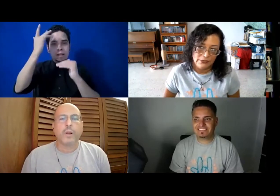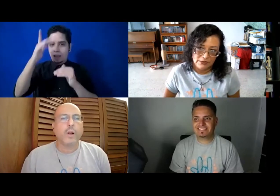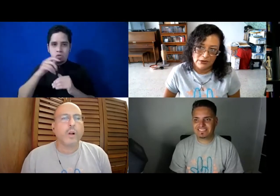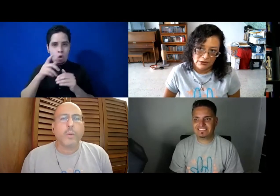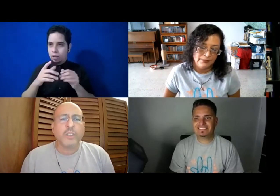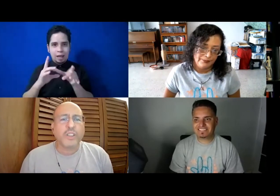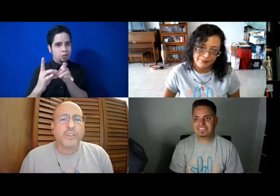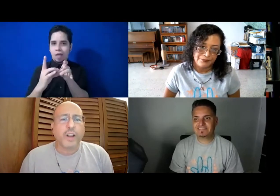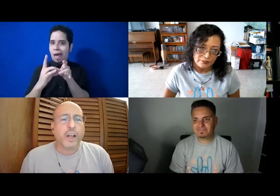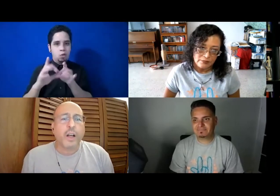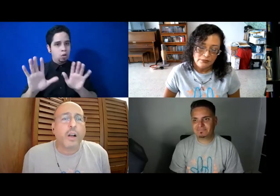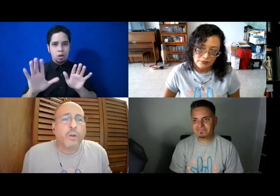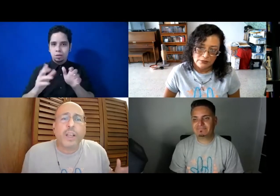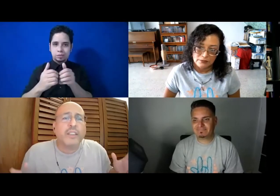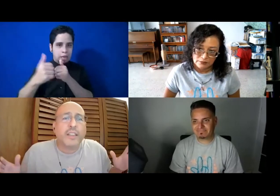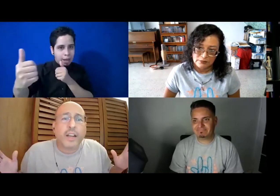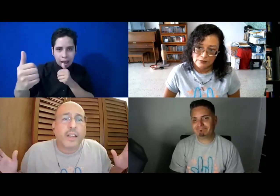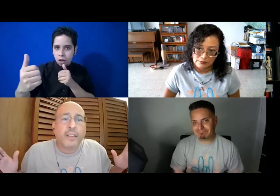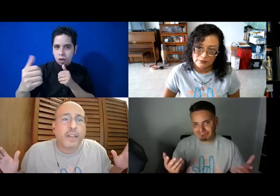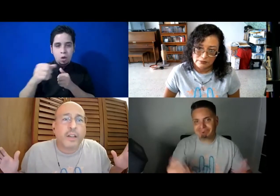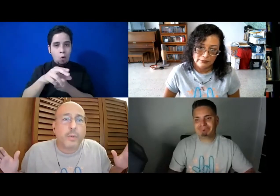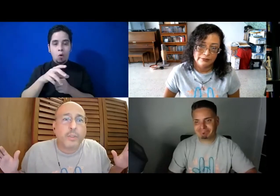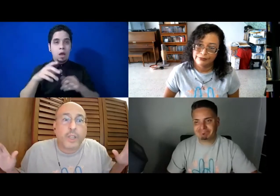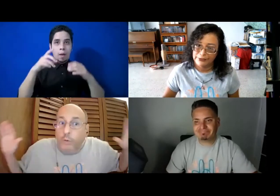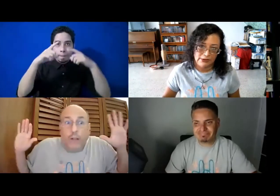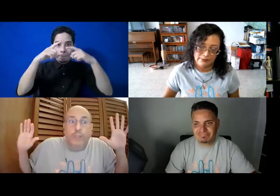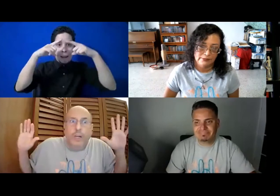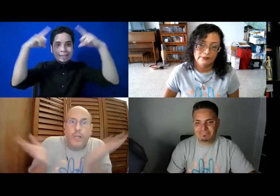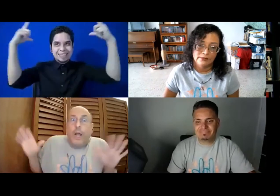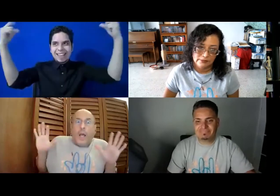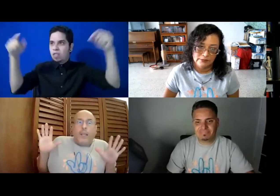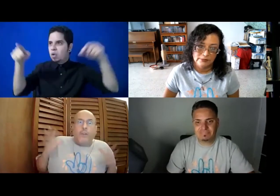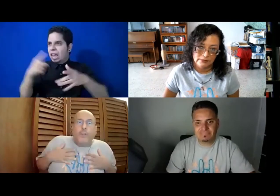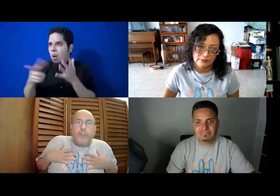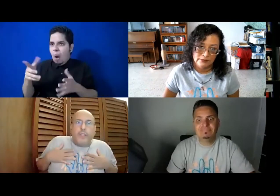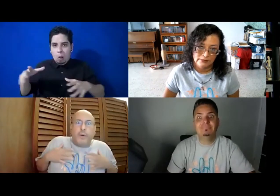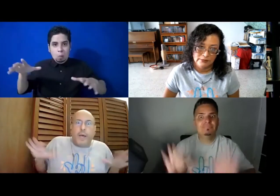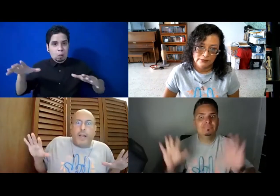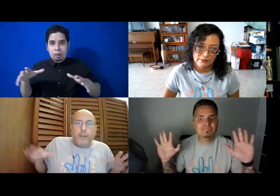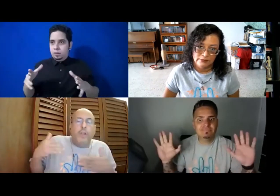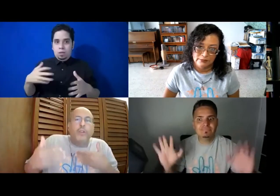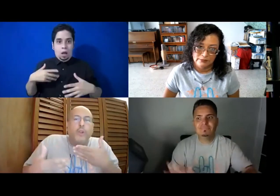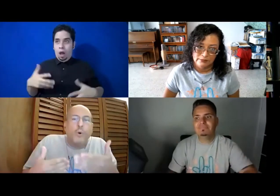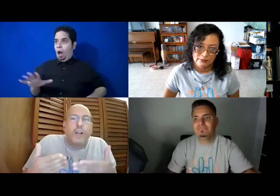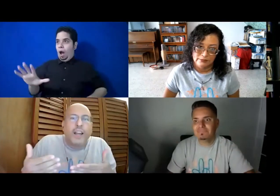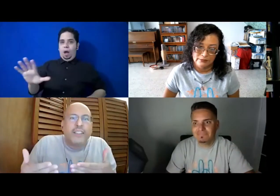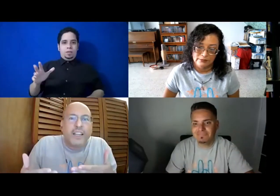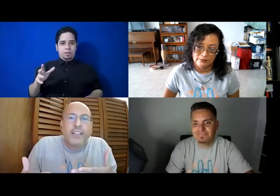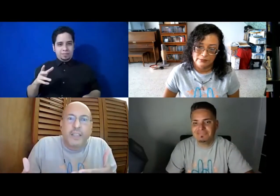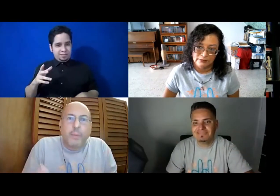O como si fuera un extraterrestre, como si es una cosa rara que no se puede trabajar, no buscar alternativas,